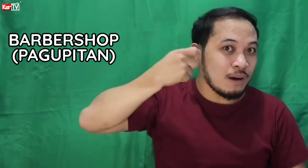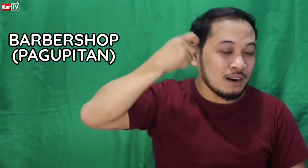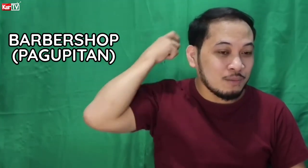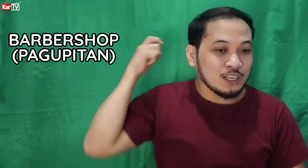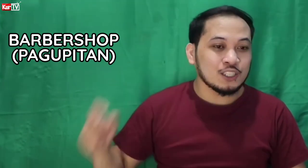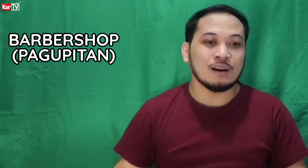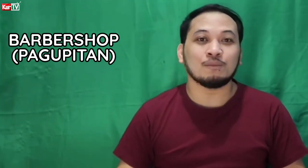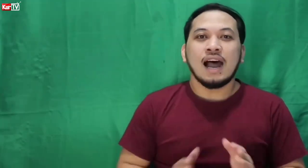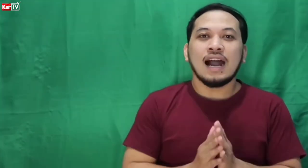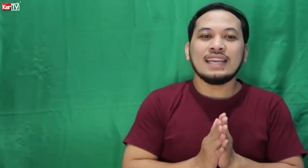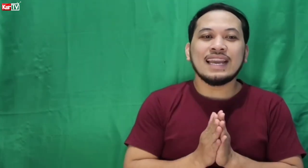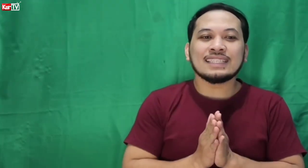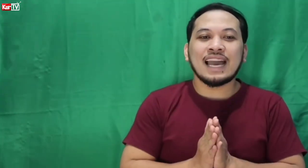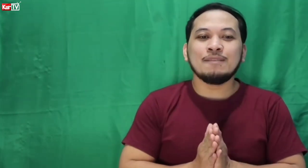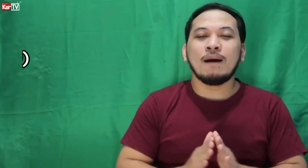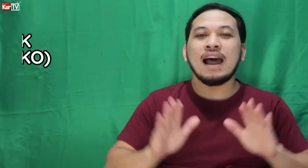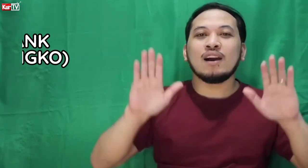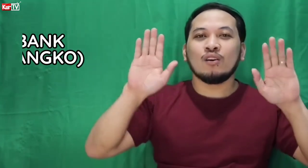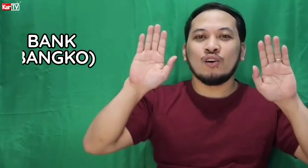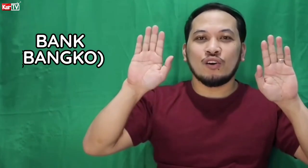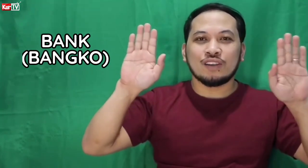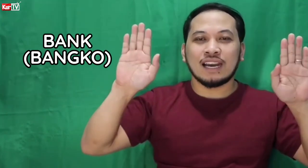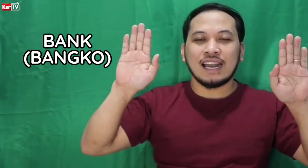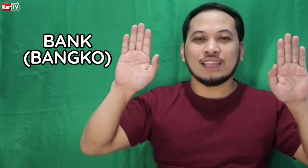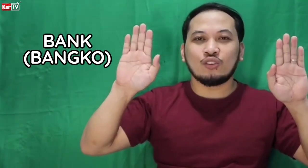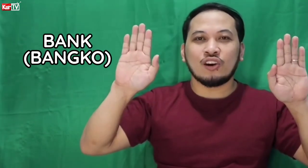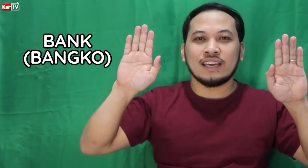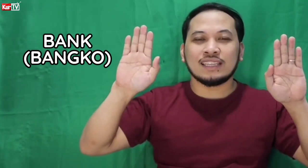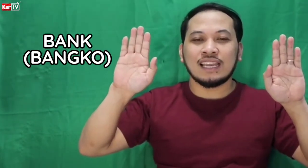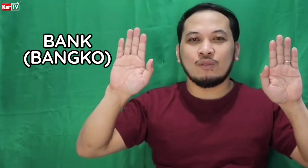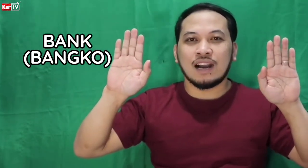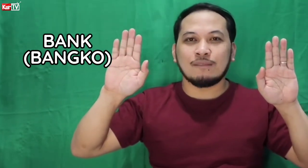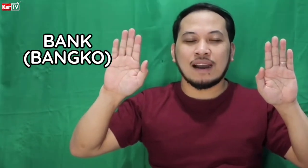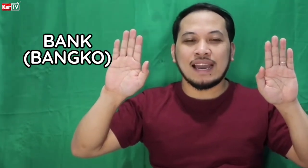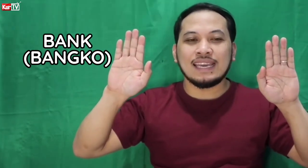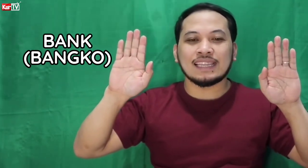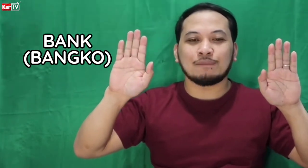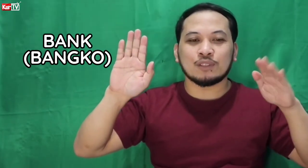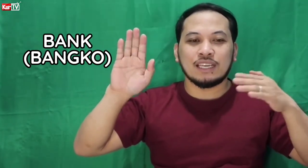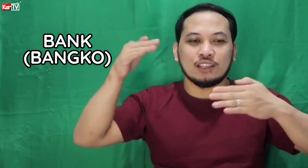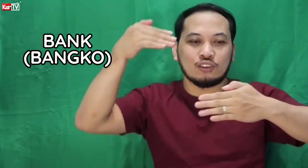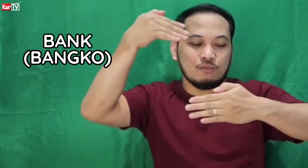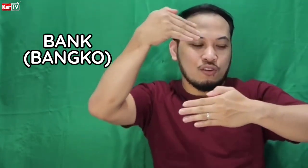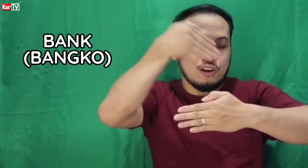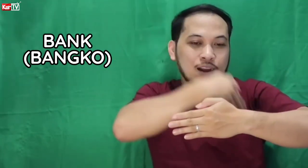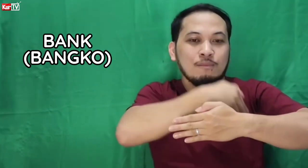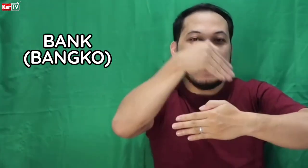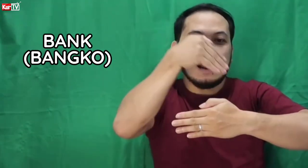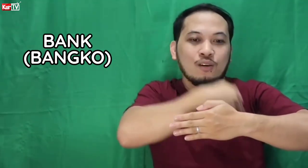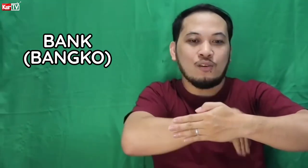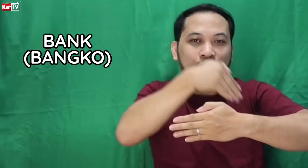Barbershop. Ang next ay Bangko. Nakaganto ka na dalawang kamay tapos iganto mo. Bangko.